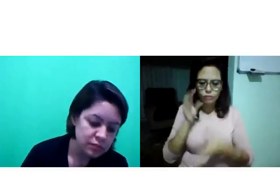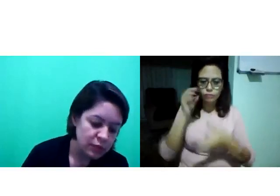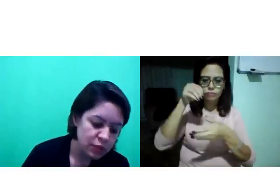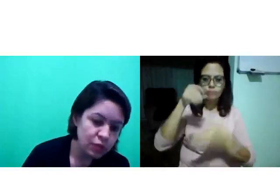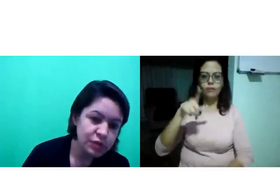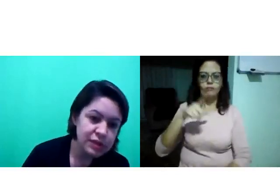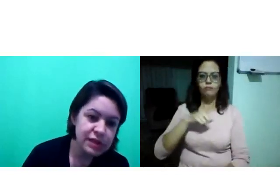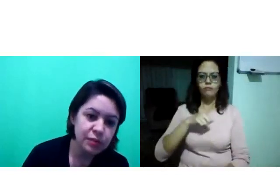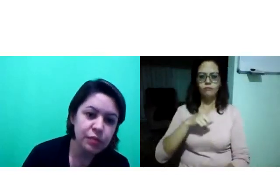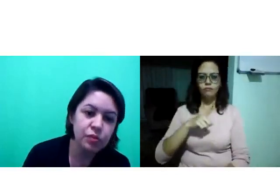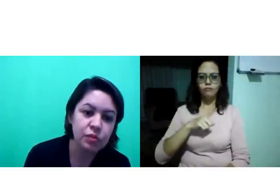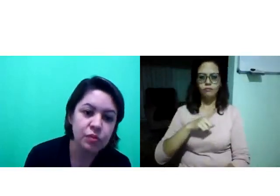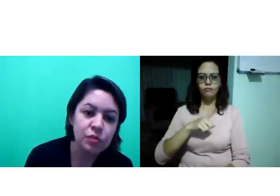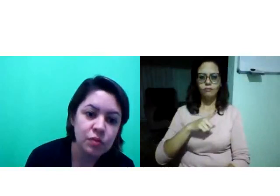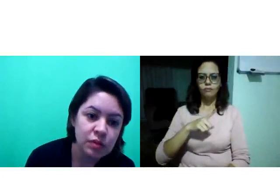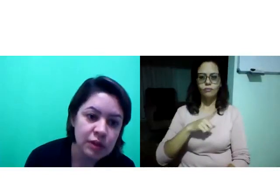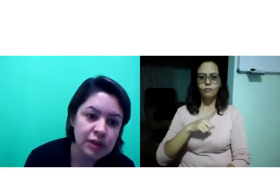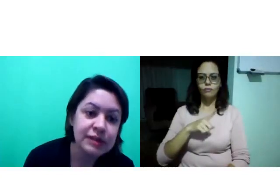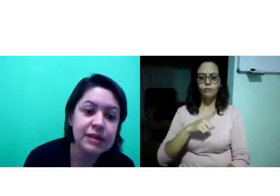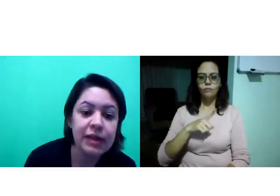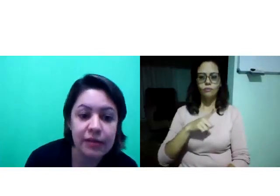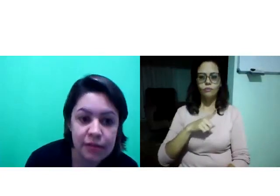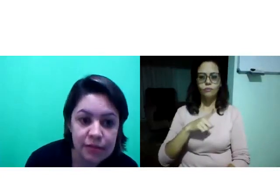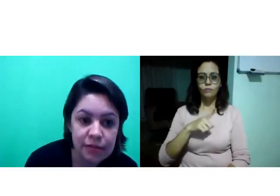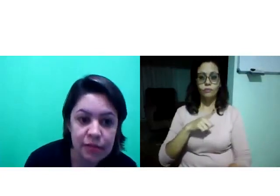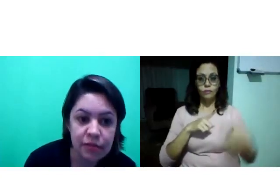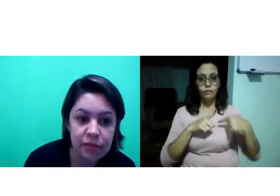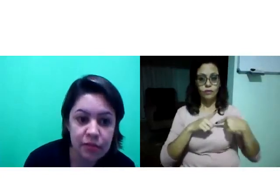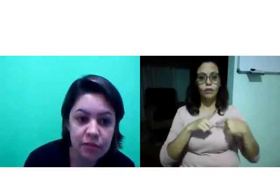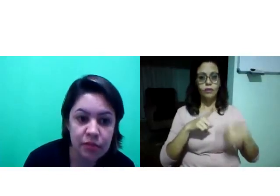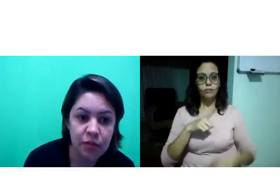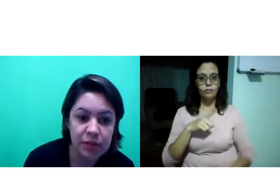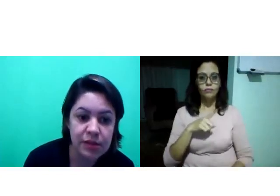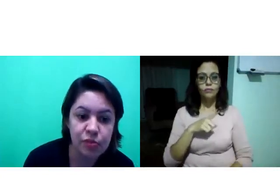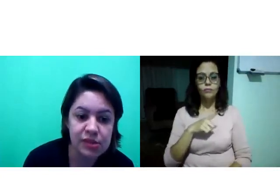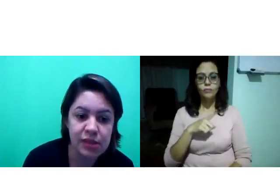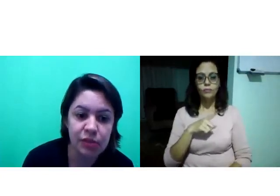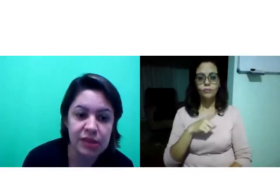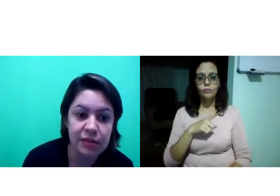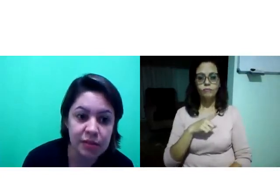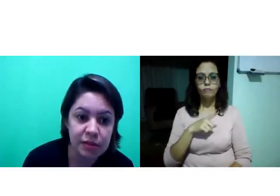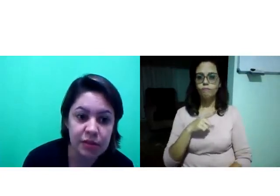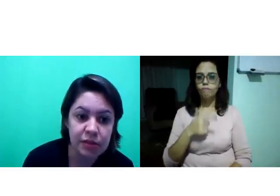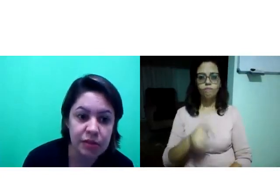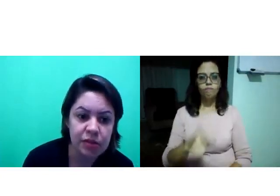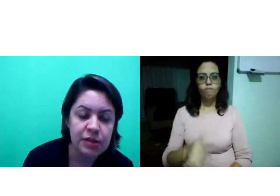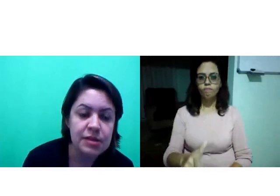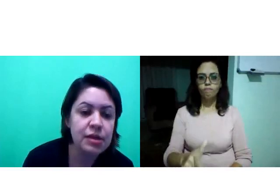Um outro exemplo. Ter. Percebam o sinal de ter.